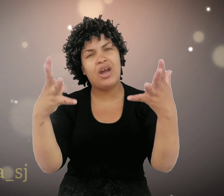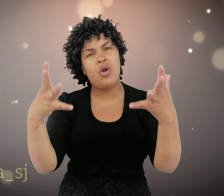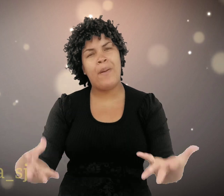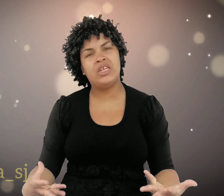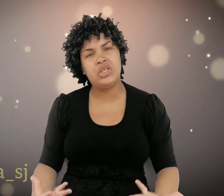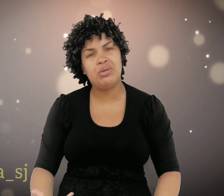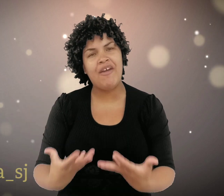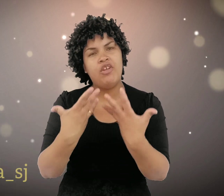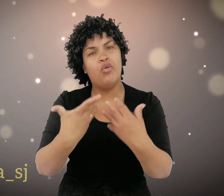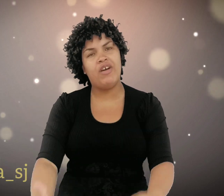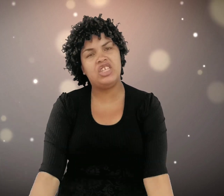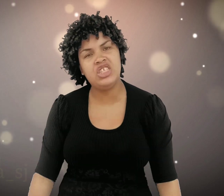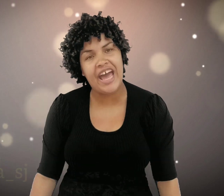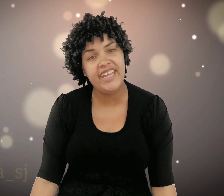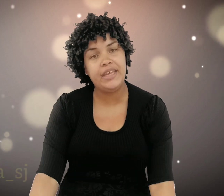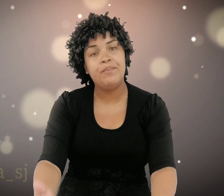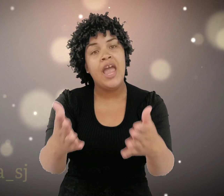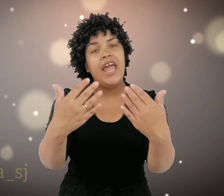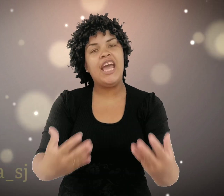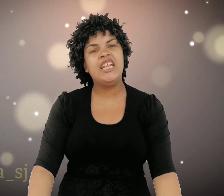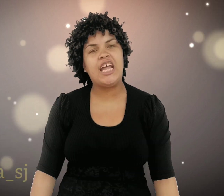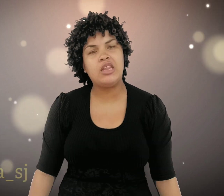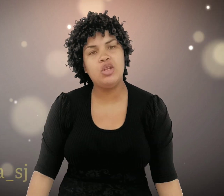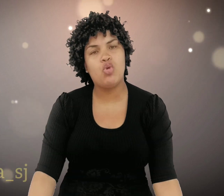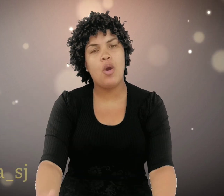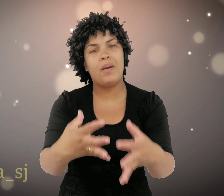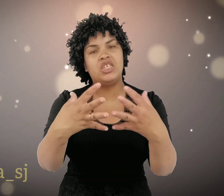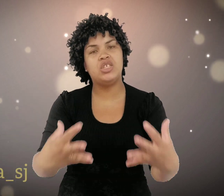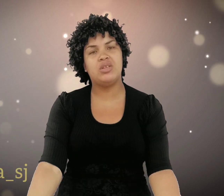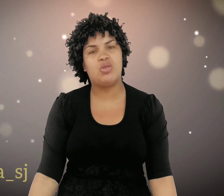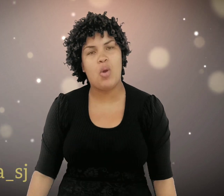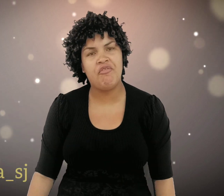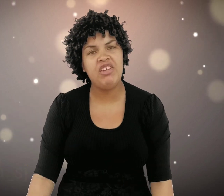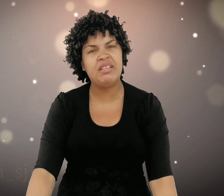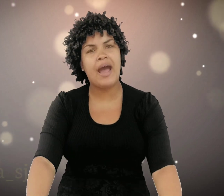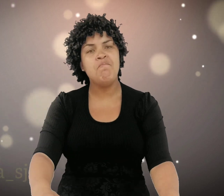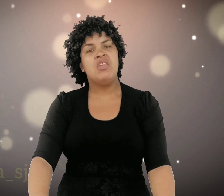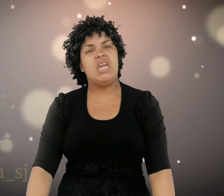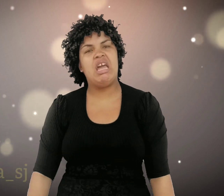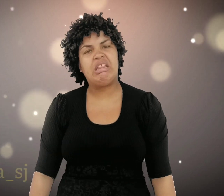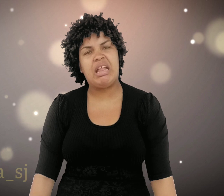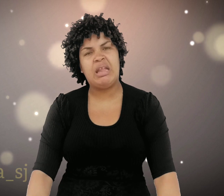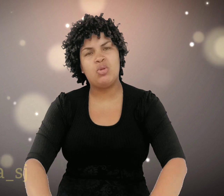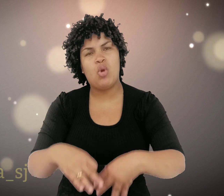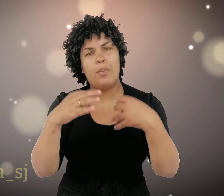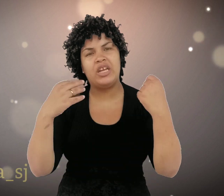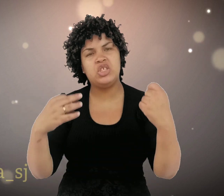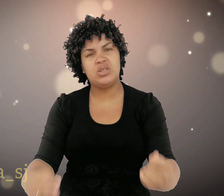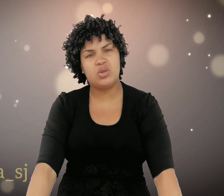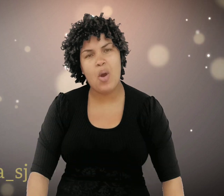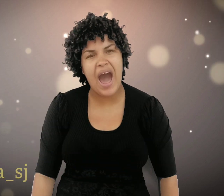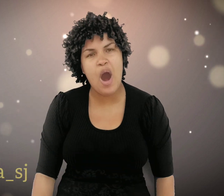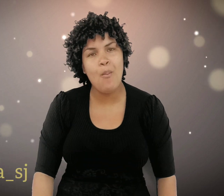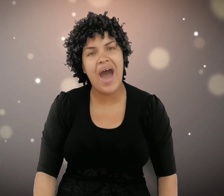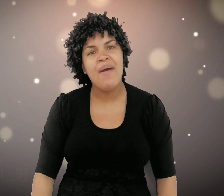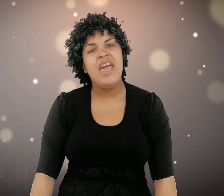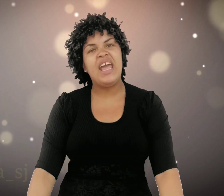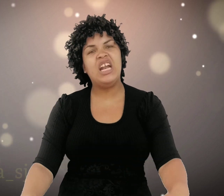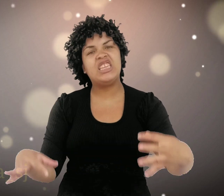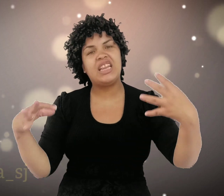compaixão da viúva de Naim, Ele tá tendo compaixão da tua vida. Ele tá tendo compaixão da tua alma, Ele tá